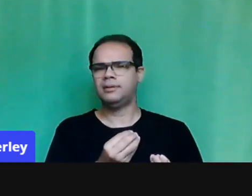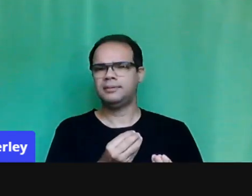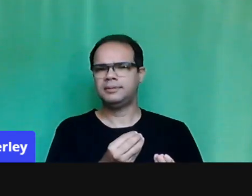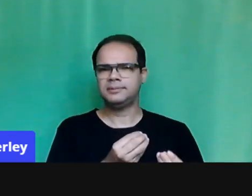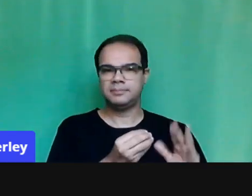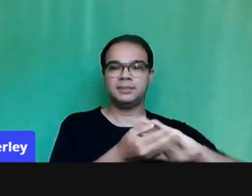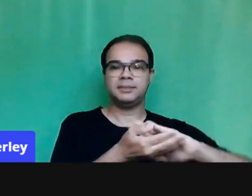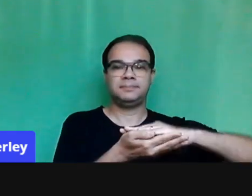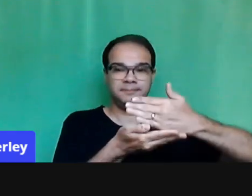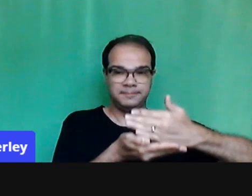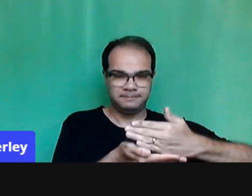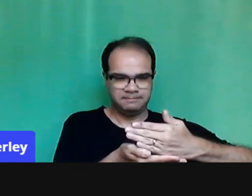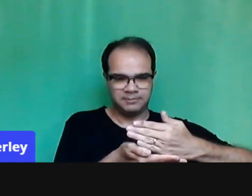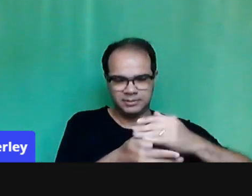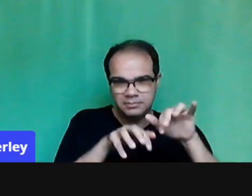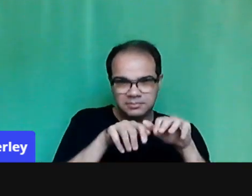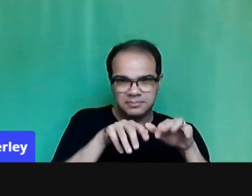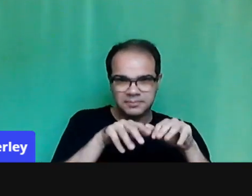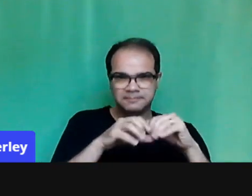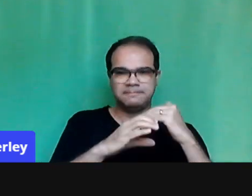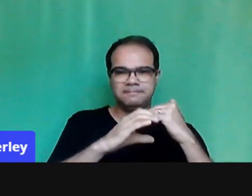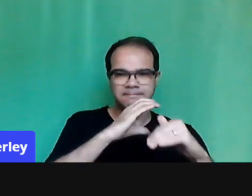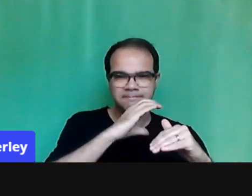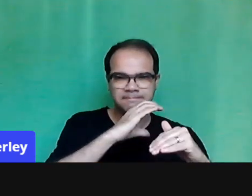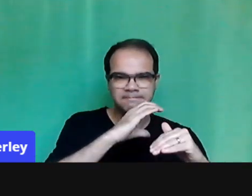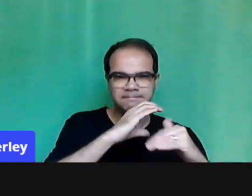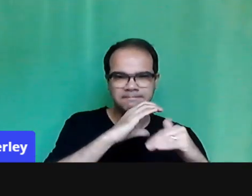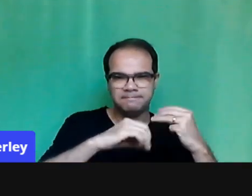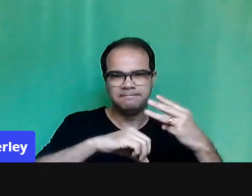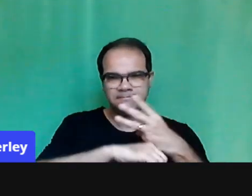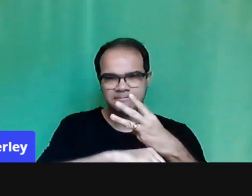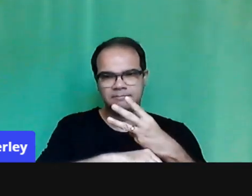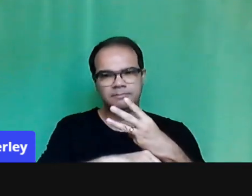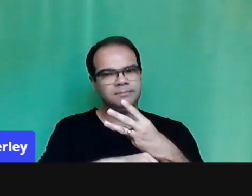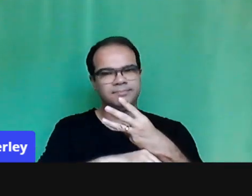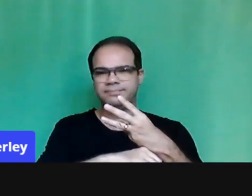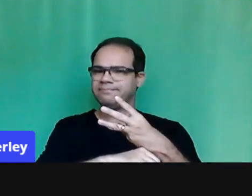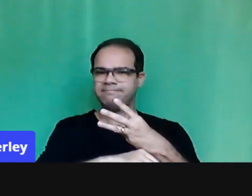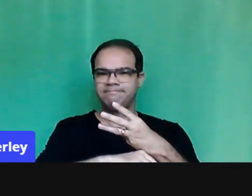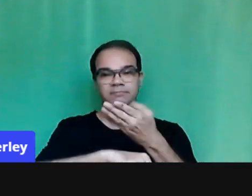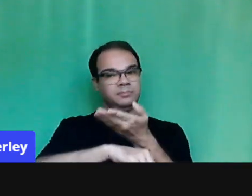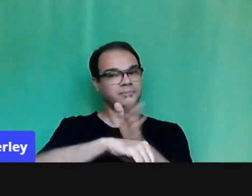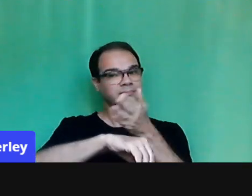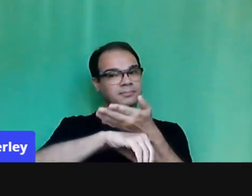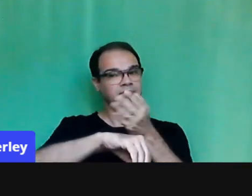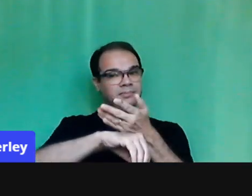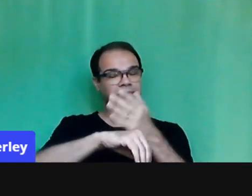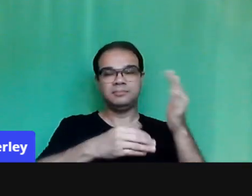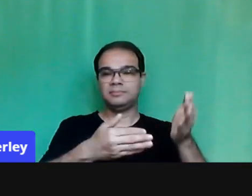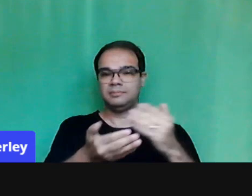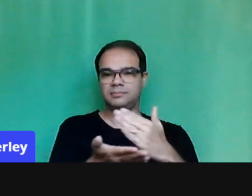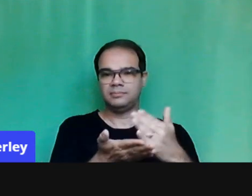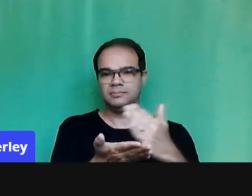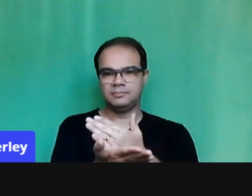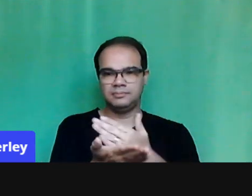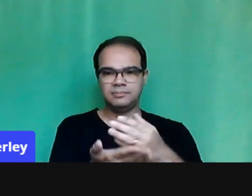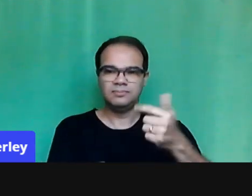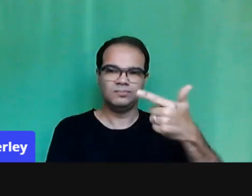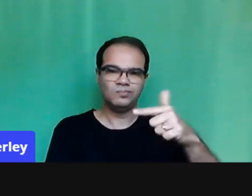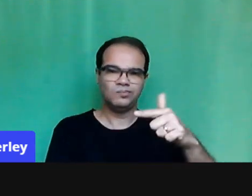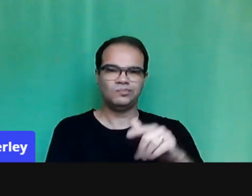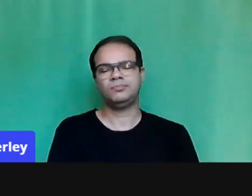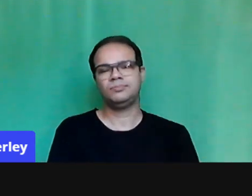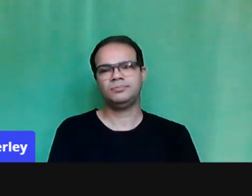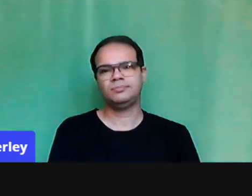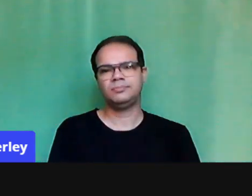Uma outra informação também que esse estudo traz, né? Do grupo gestrado, é que nove a cada dez professores